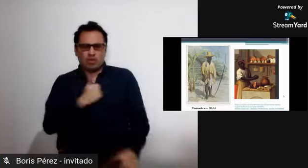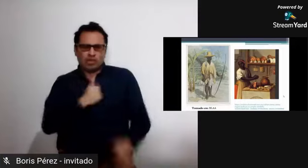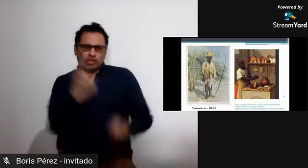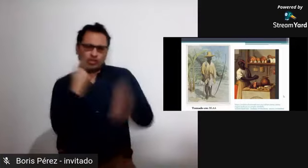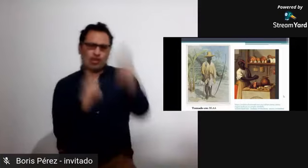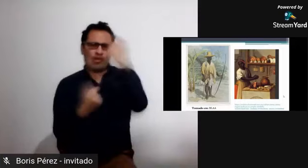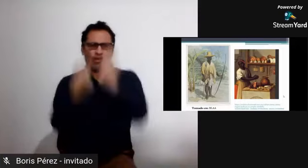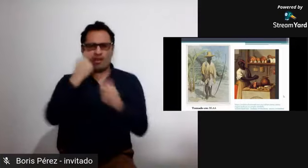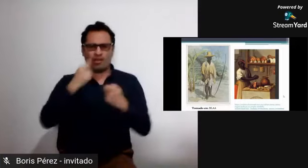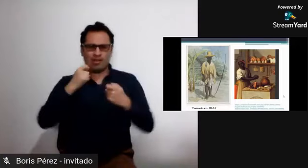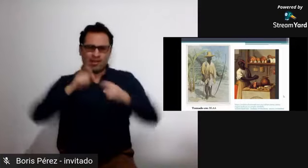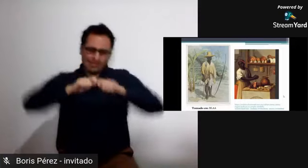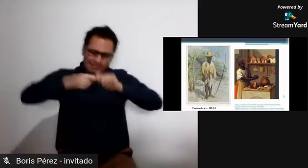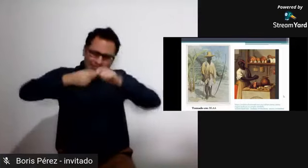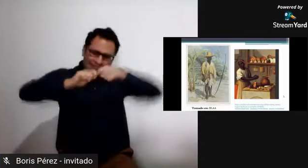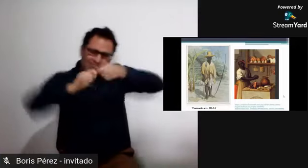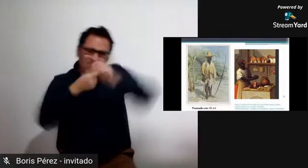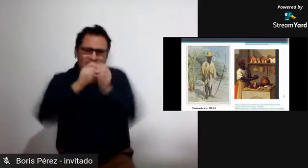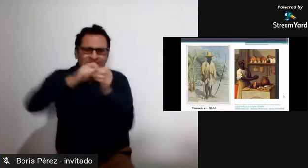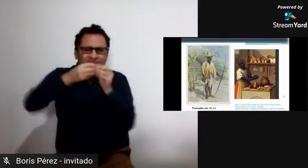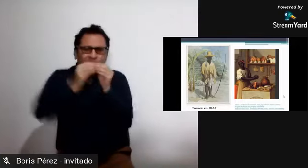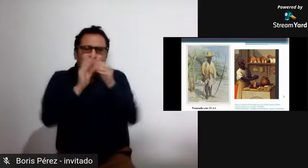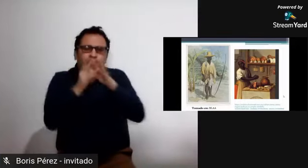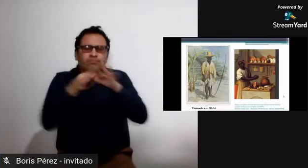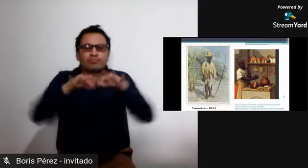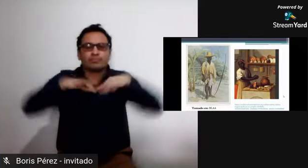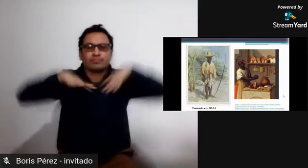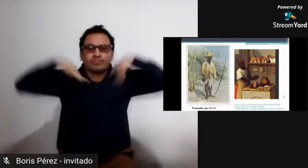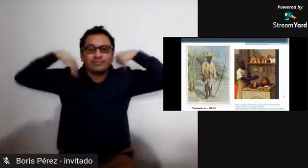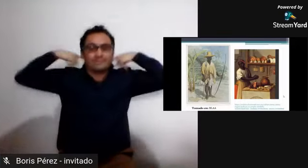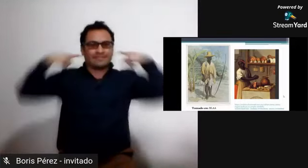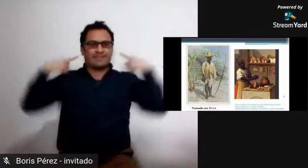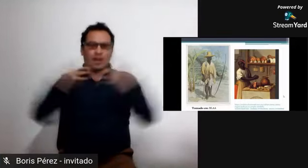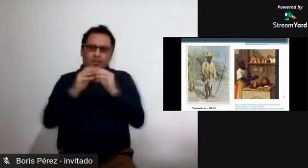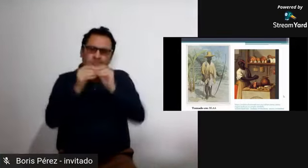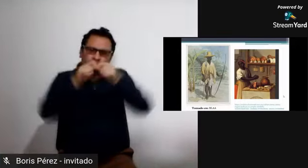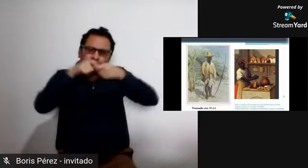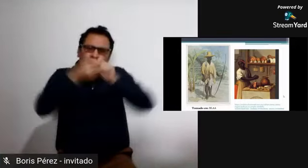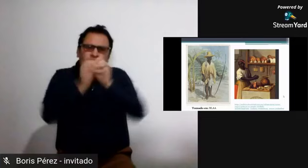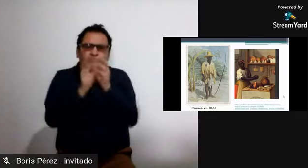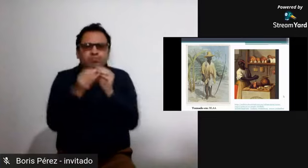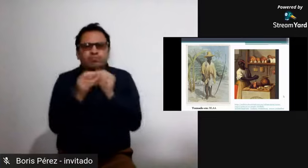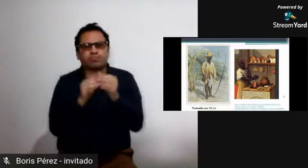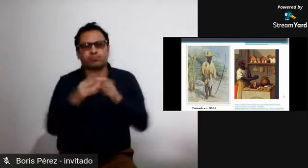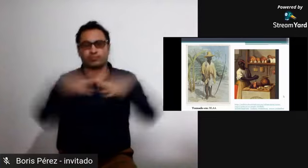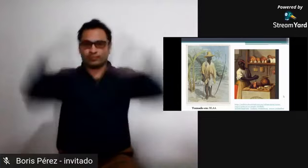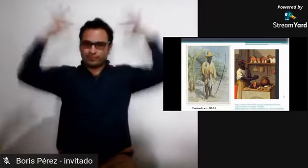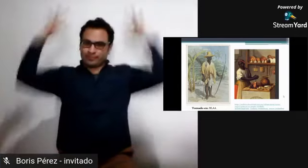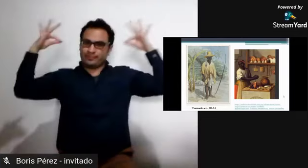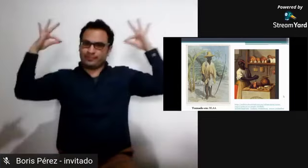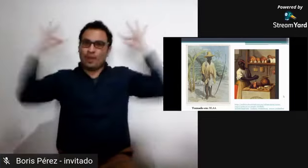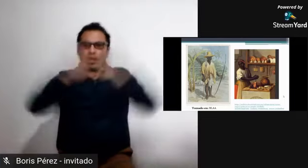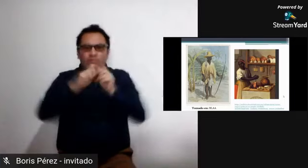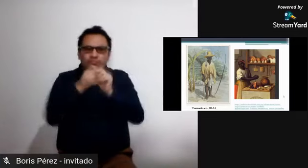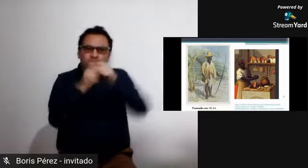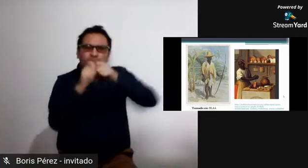si se decían pues los nombres los negros libertos si que también